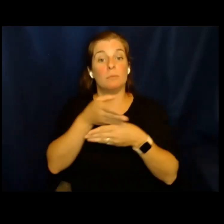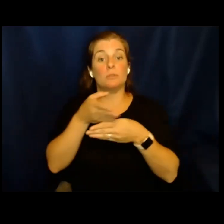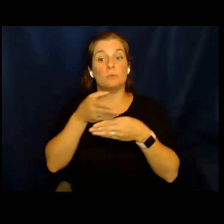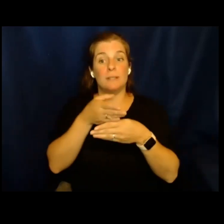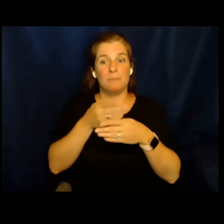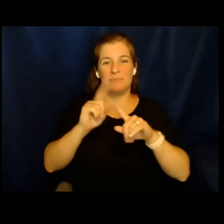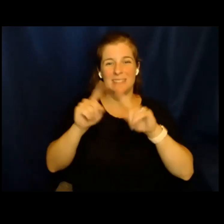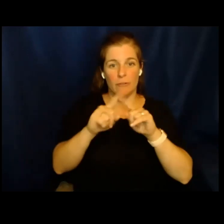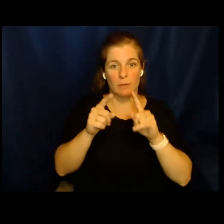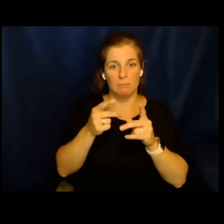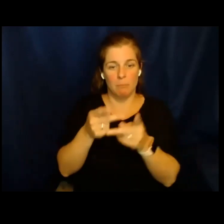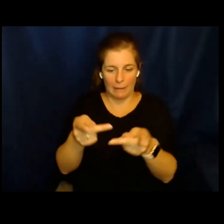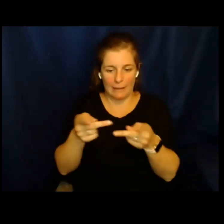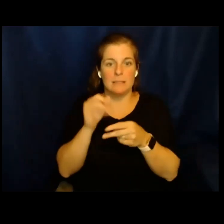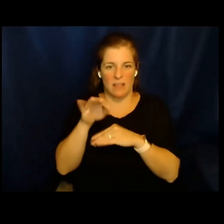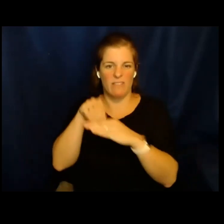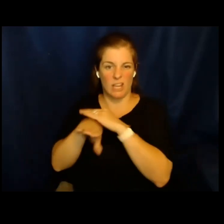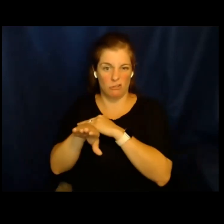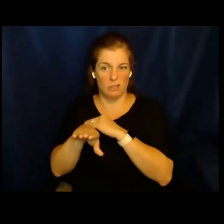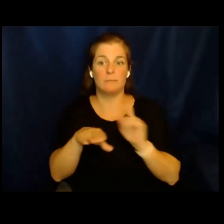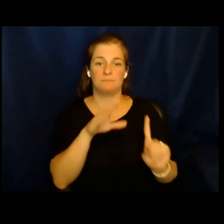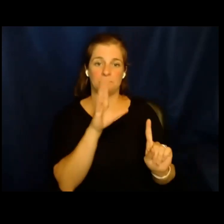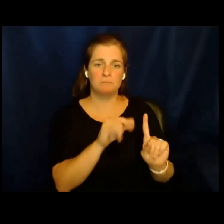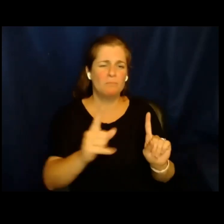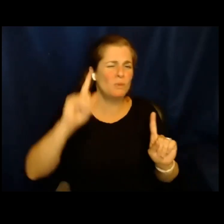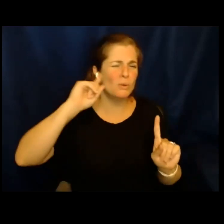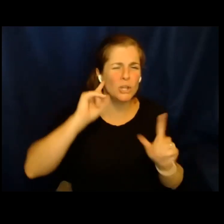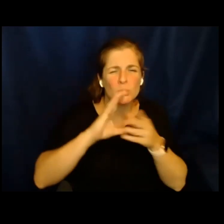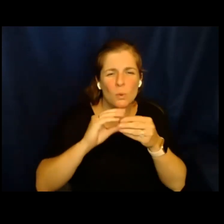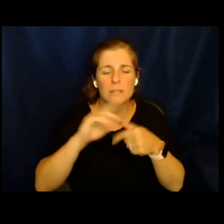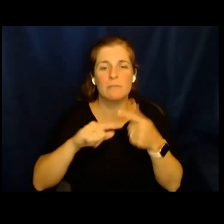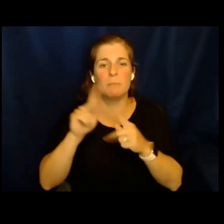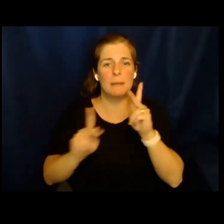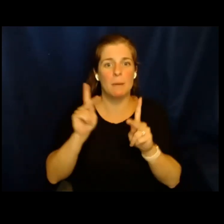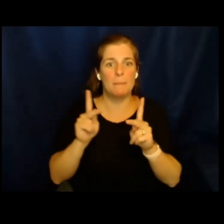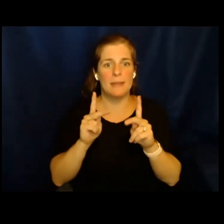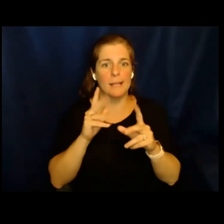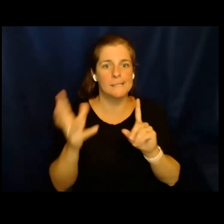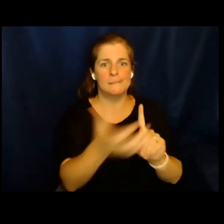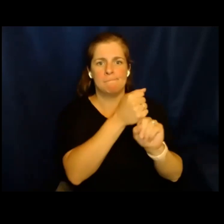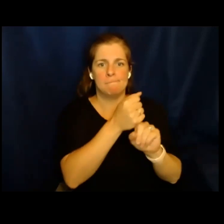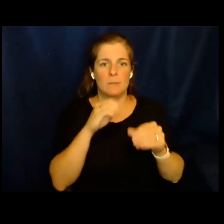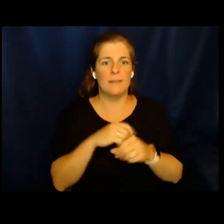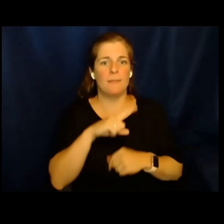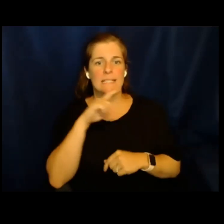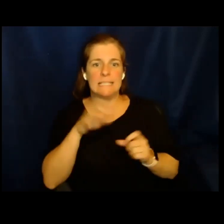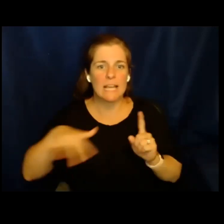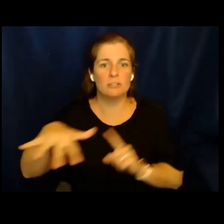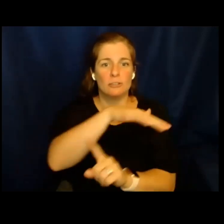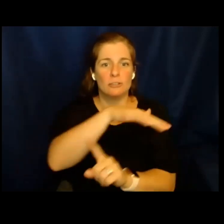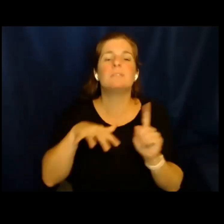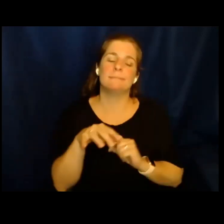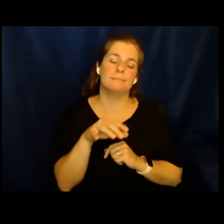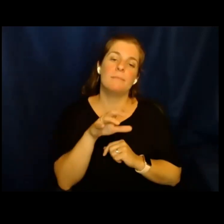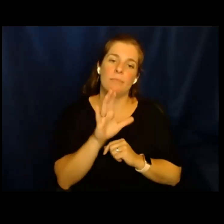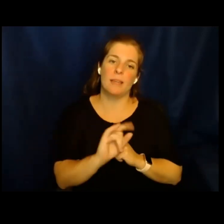entre los diferentes puntos de ingreso. Ahí es donde escuchamos las historias de las personas que son detenidas en los desiertos. Esos